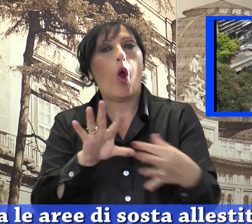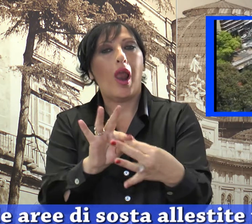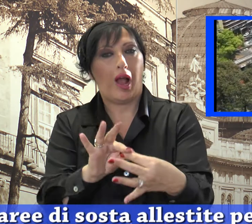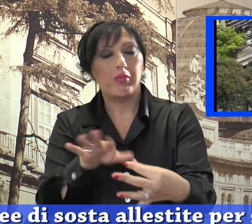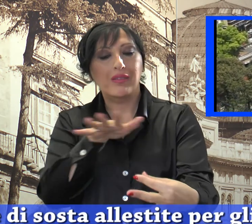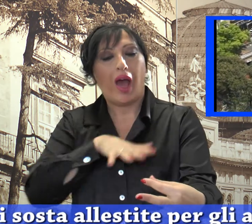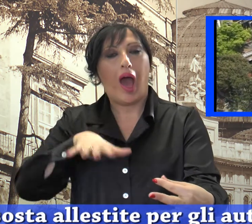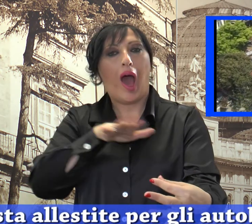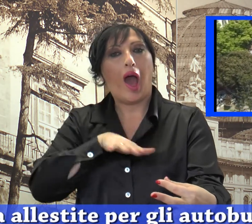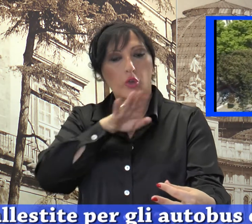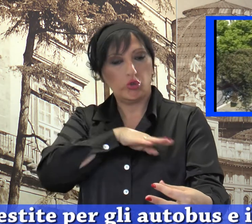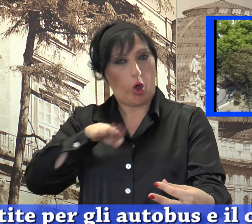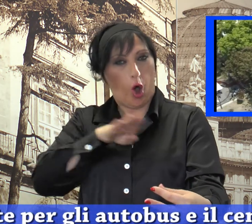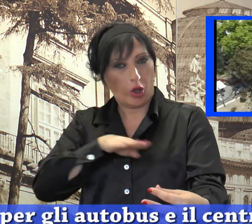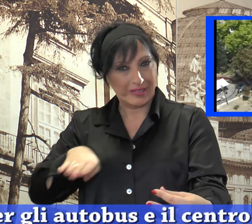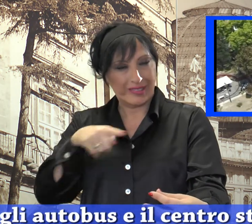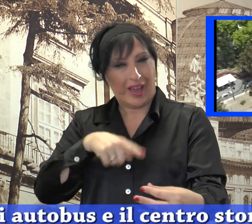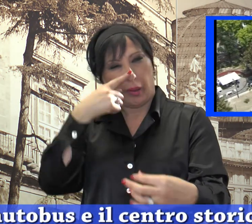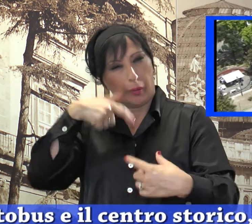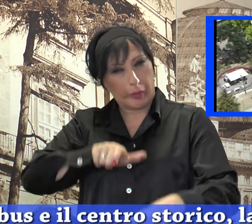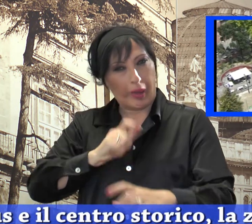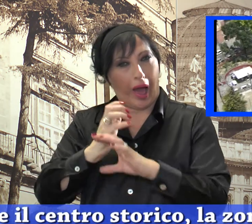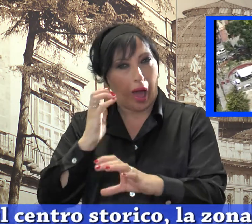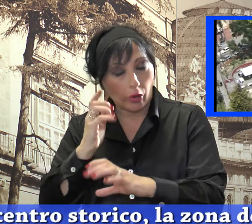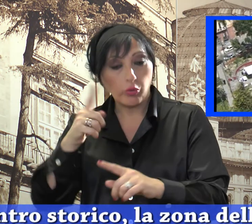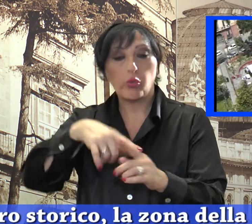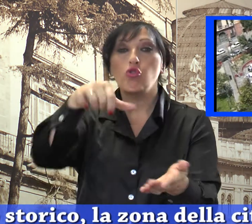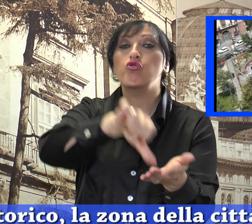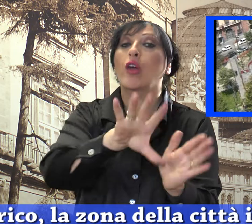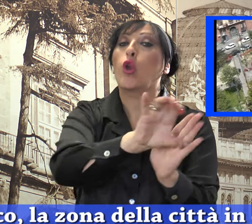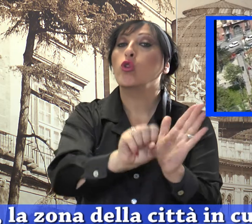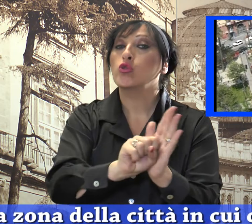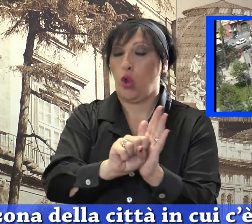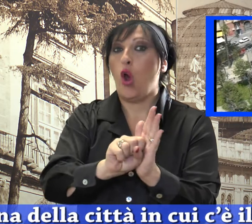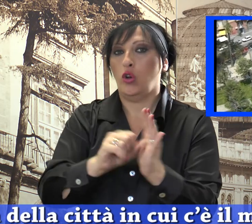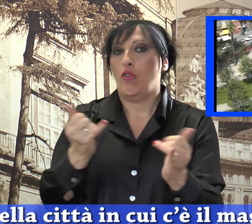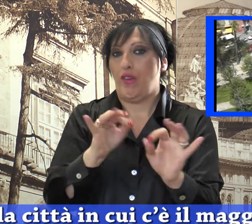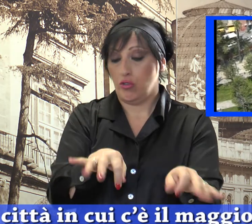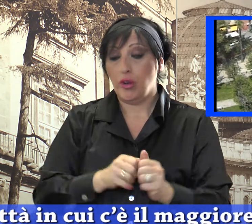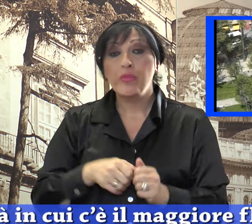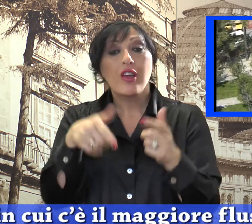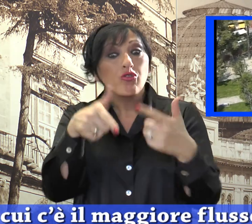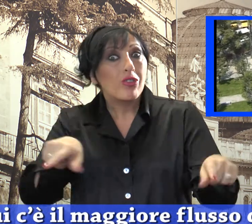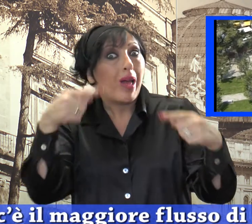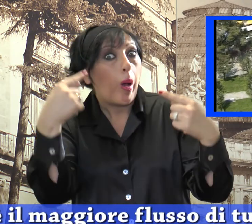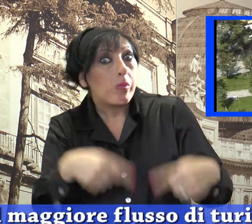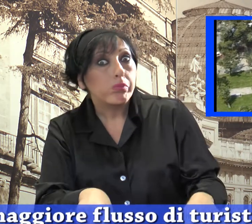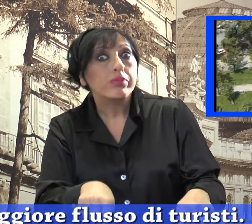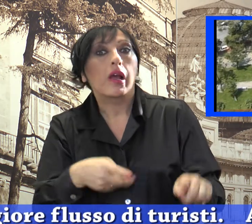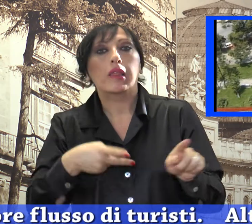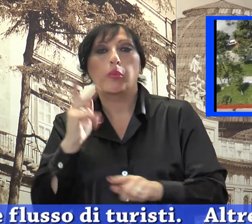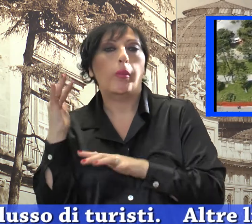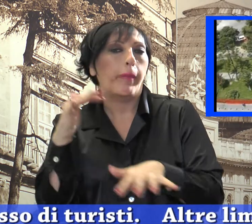aree di sosta allestite per gli autobus e il centro storico, la zona della città in cui c'è il maggiore